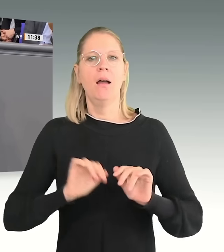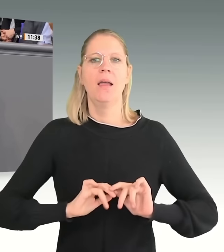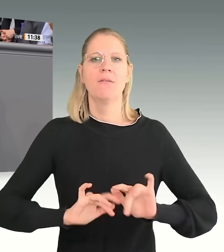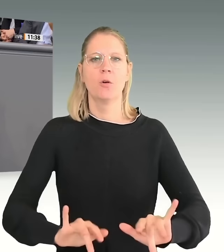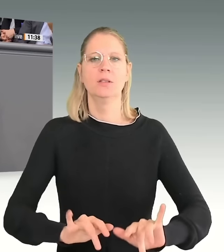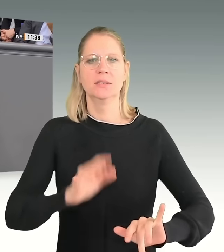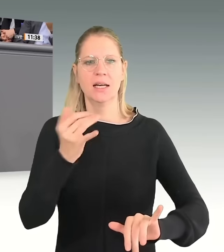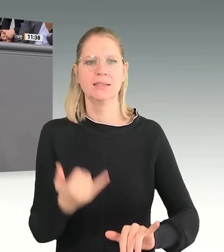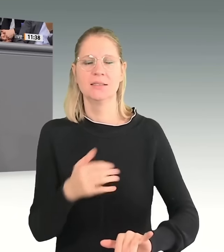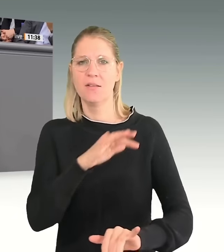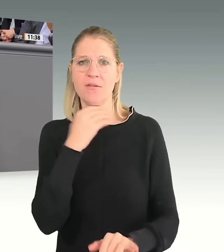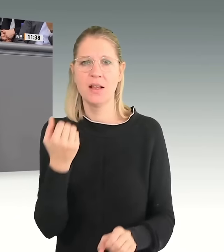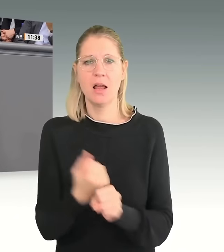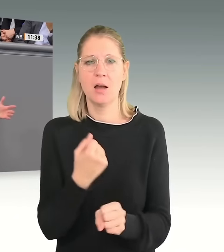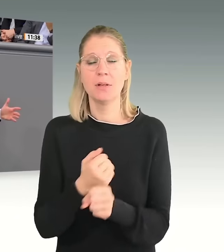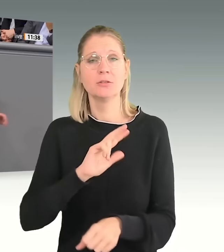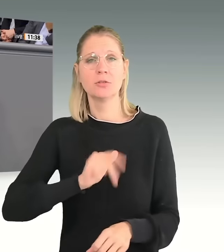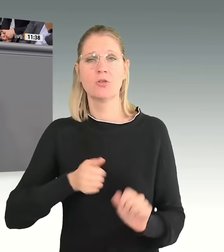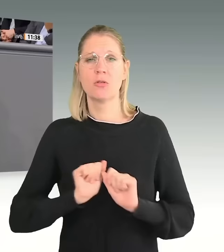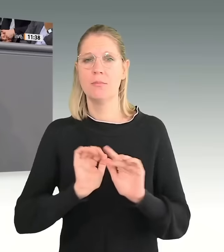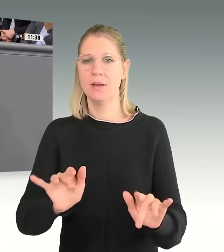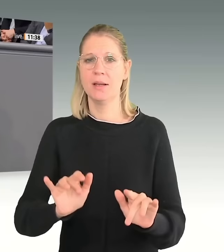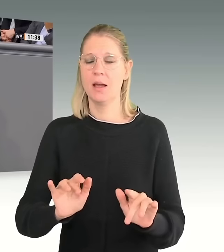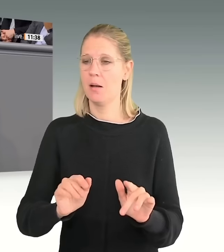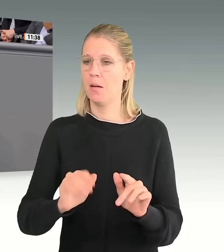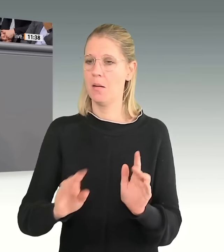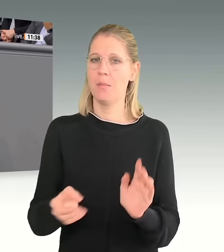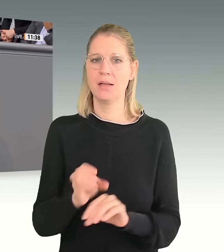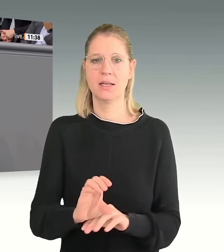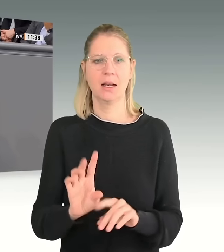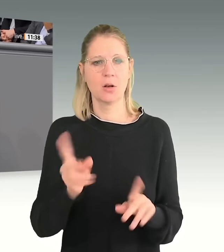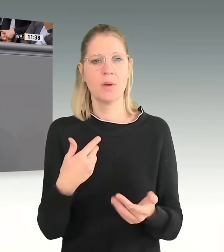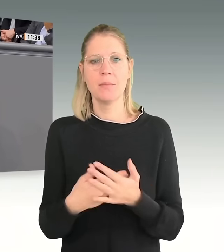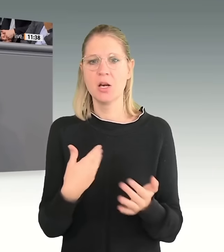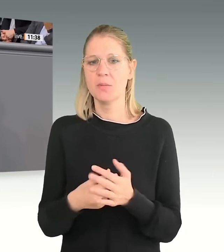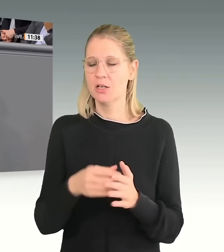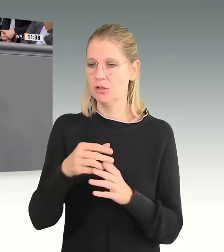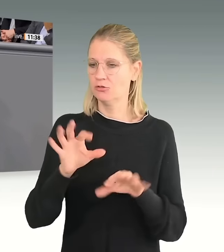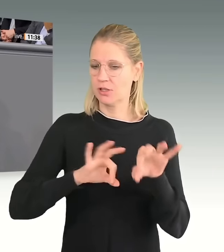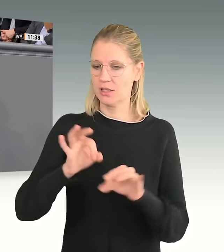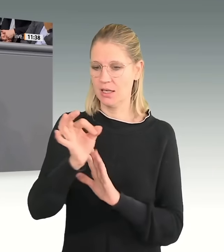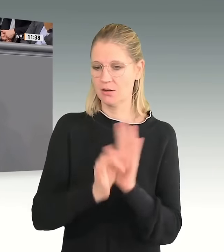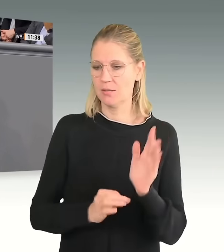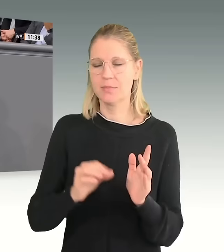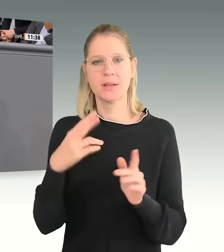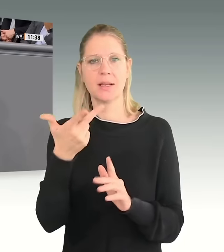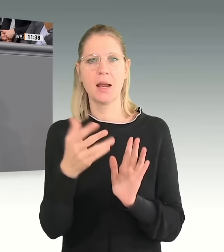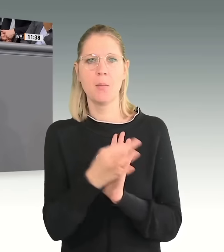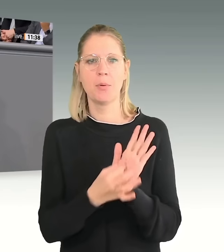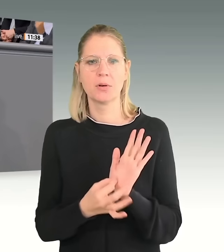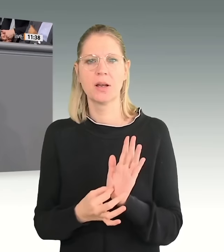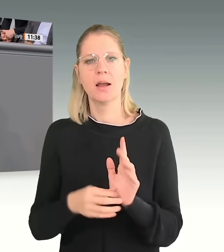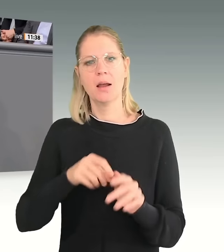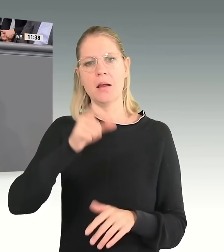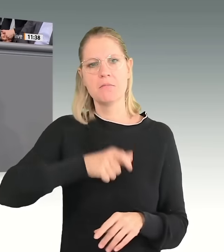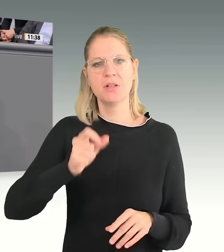-Beiträgen, der letztens tatsächlich einfach eine Strategie ausgemalt hat, nämlich drei Punkte für Menschen mit Migrationshintergrund, wenn sie dann deportiert werden,